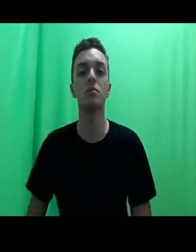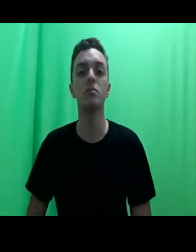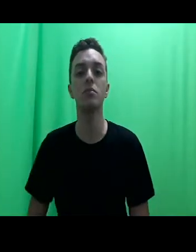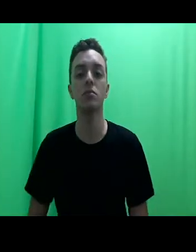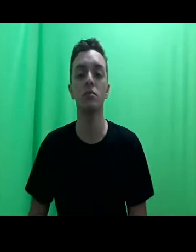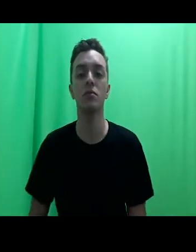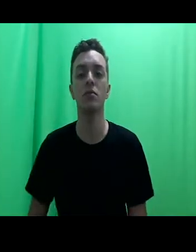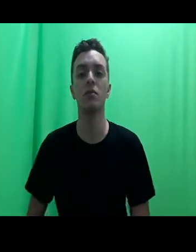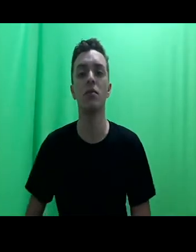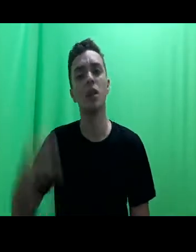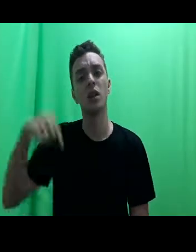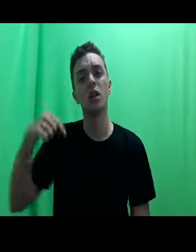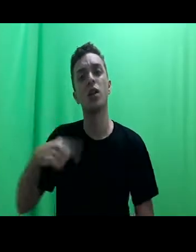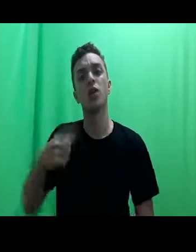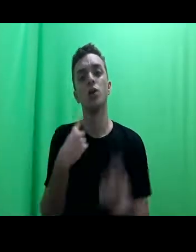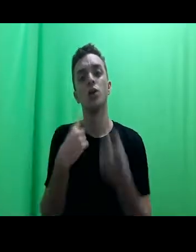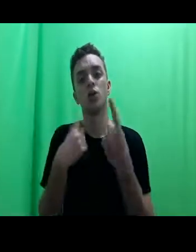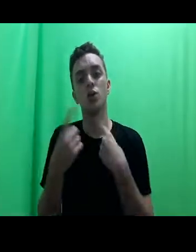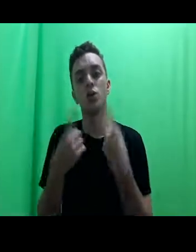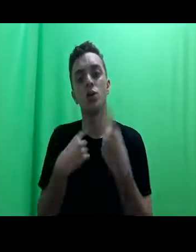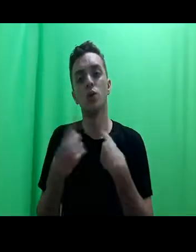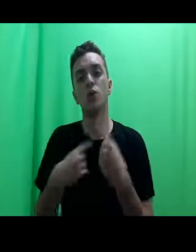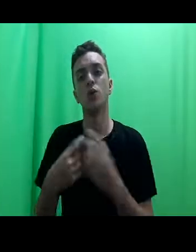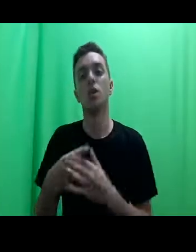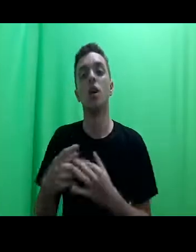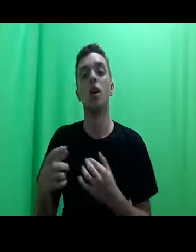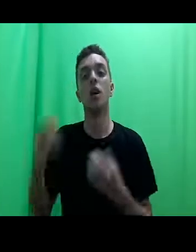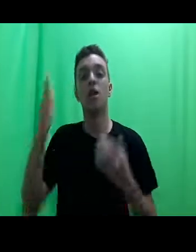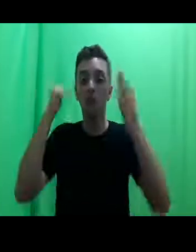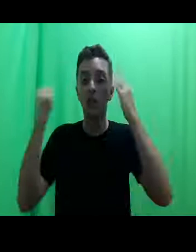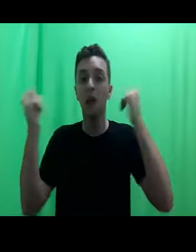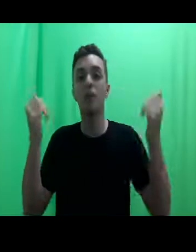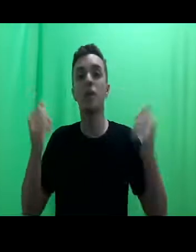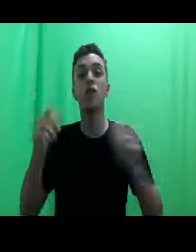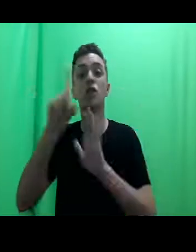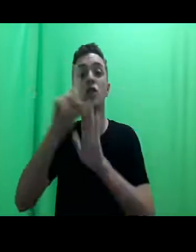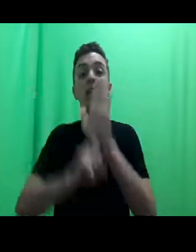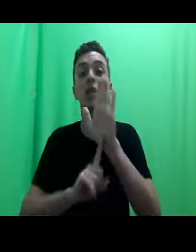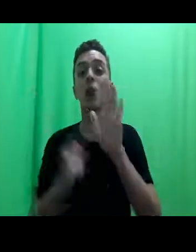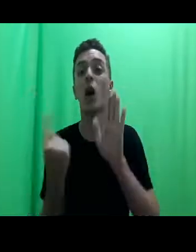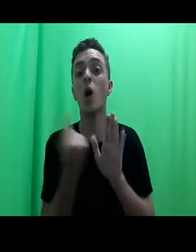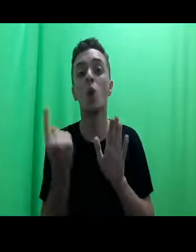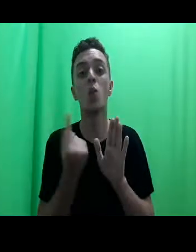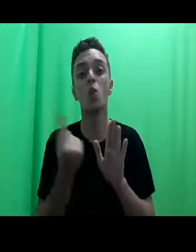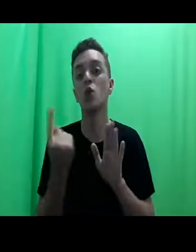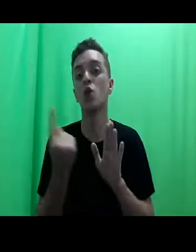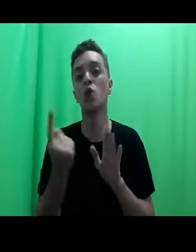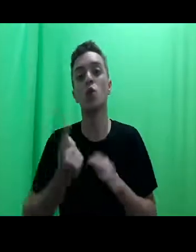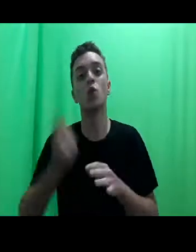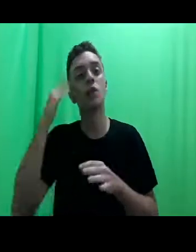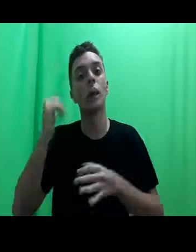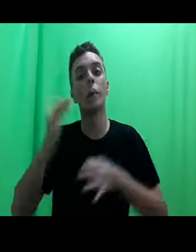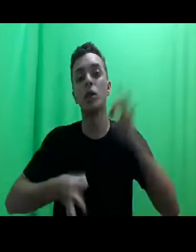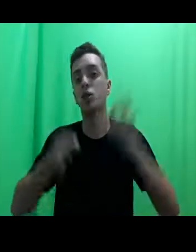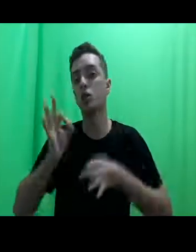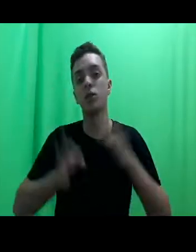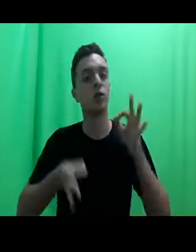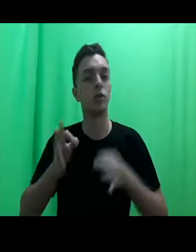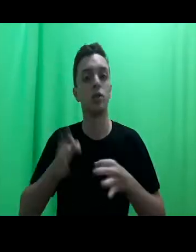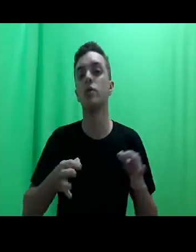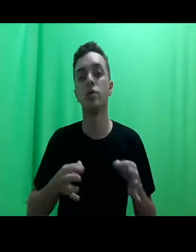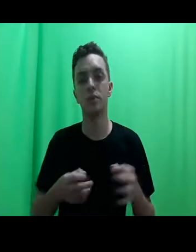o diálogo, a ecologia de saberes é fundamental, o direito não é o único saber jurídico a se utilizar e mobilizar.